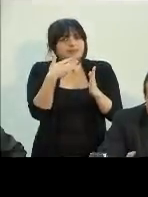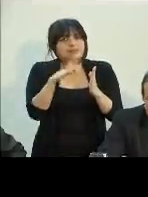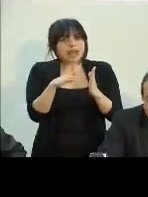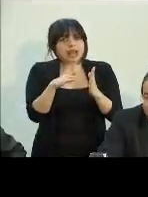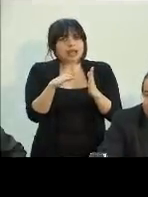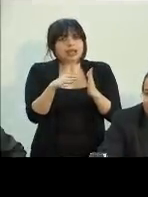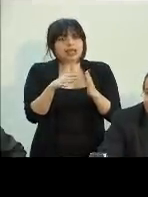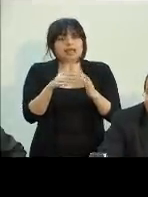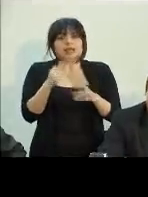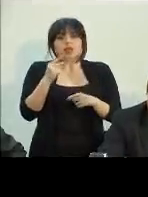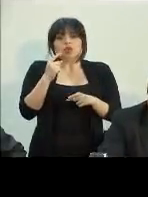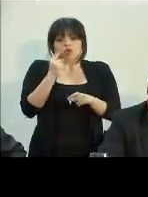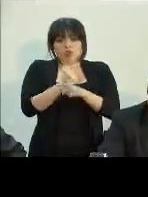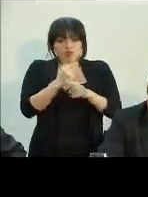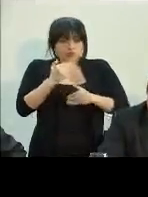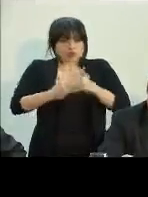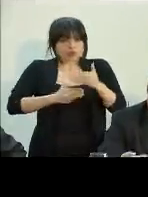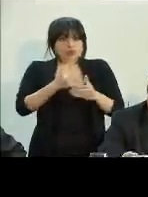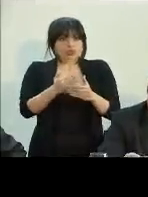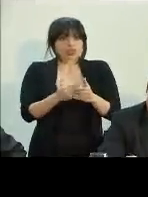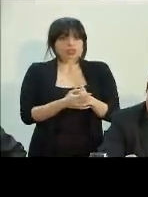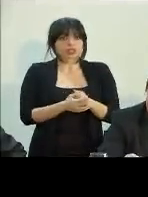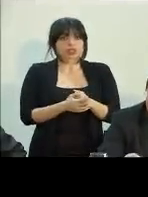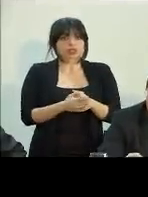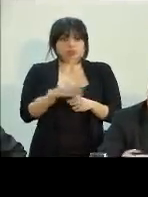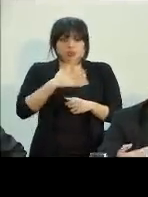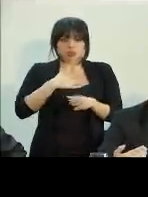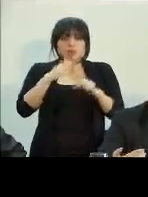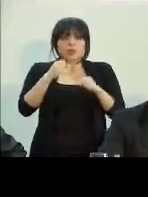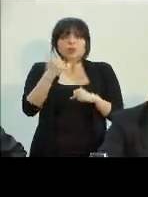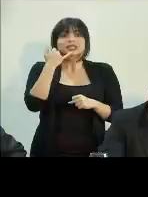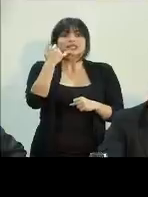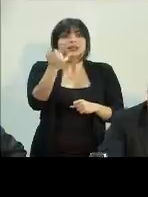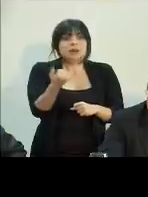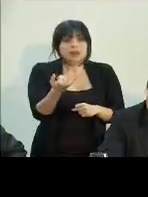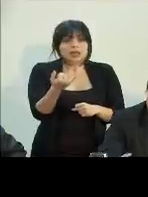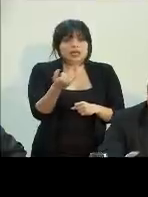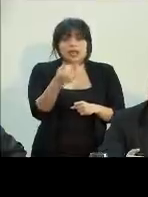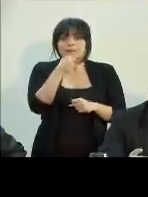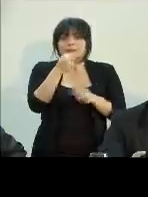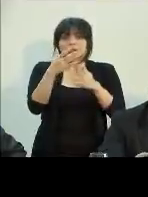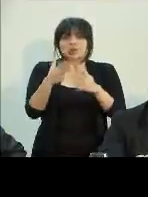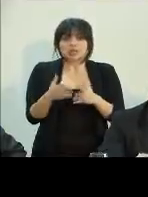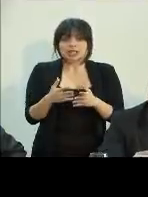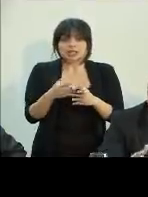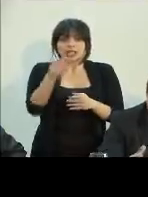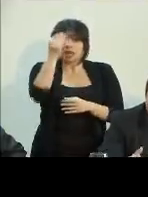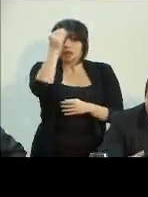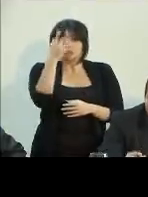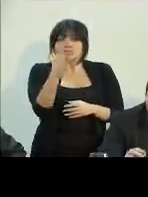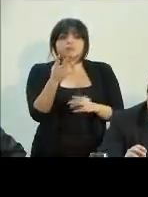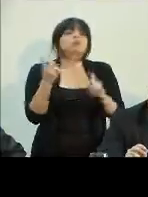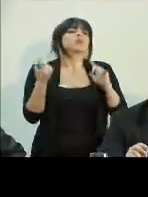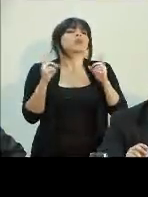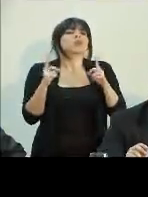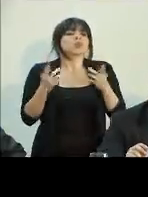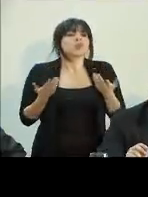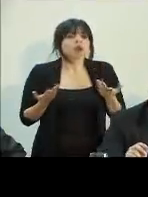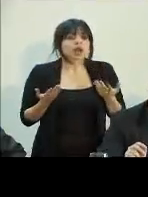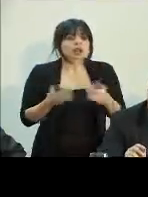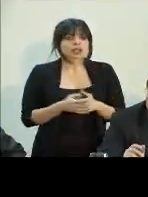procedente que uno pueda llamar al periodista a indicarle cuál es